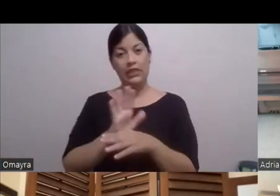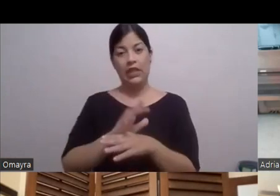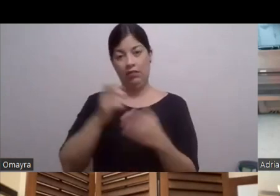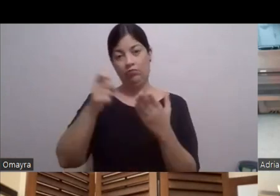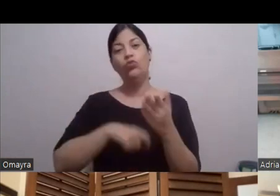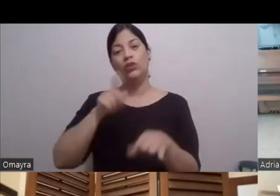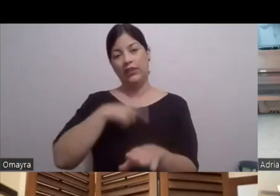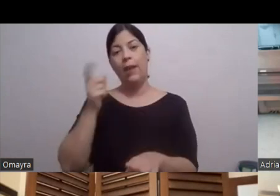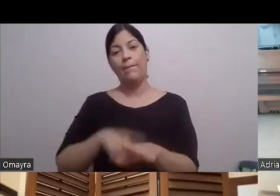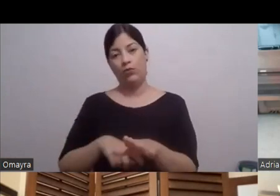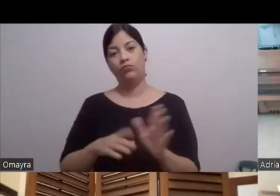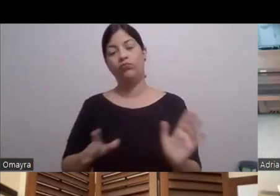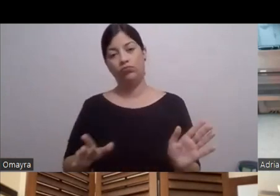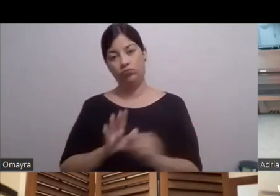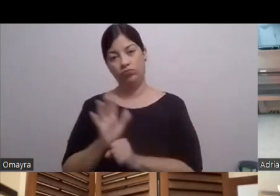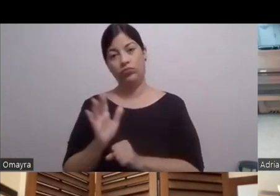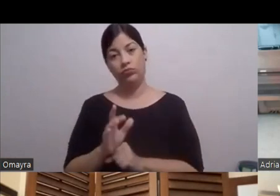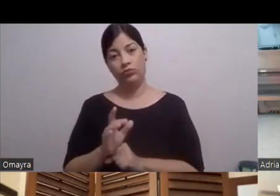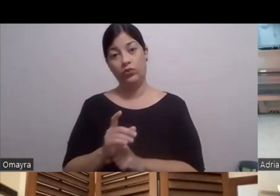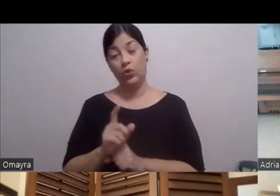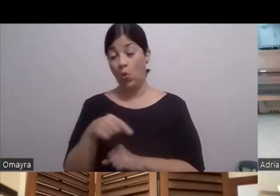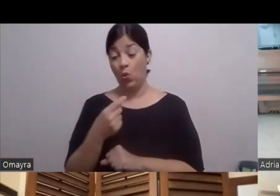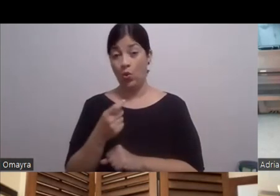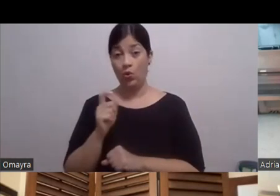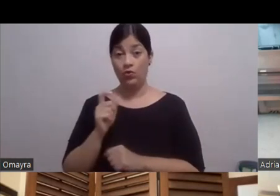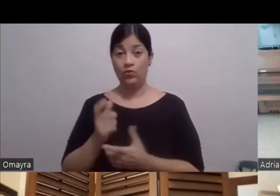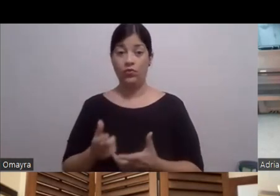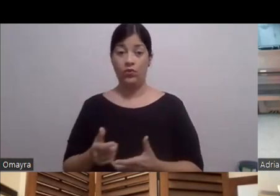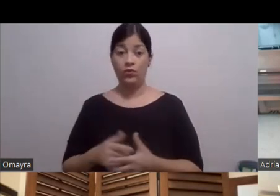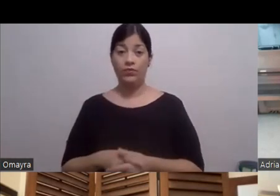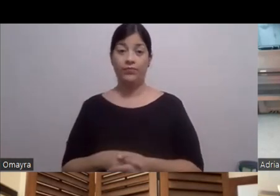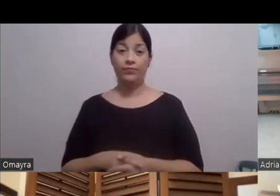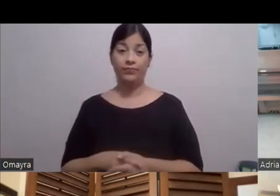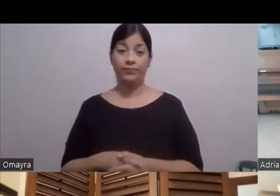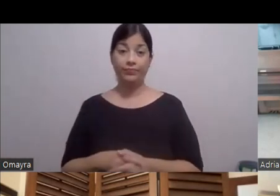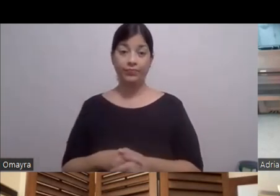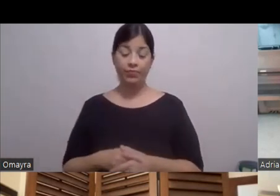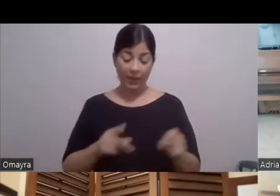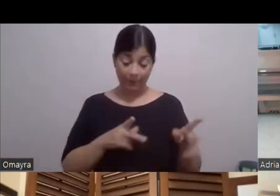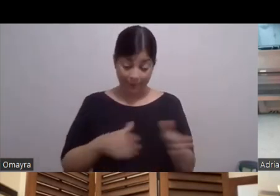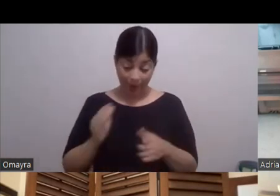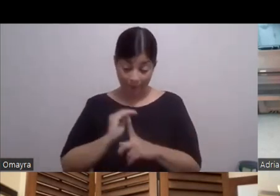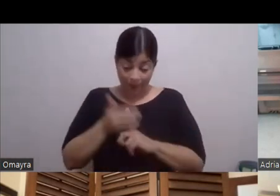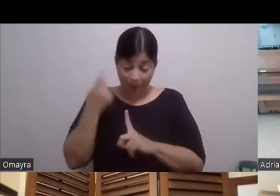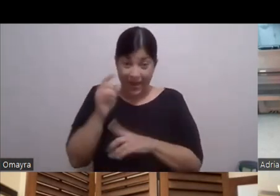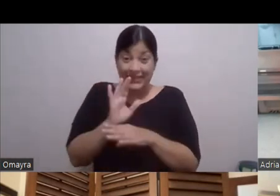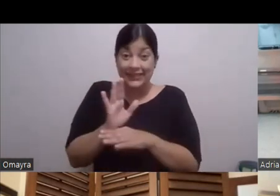cine Pues tú Lo único Que uno tiene que tener Cuando uno estudia Cuando uno prepara Un personaje para cine Es el saber Prepararlo en tu guión